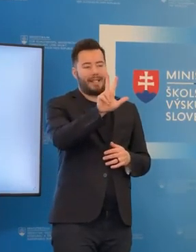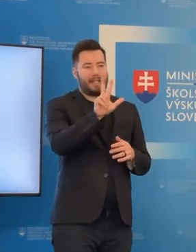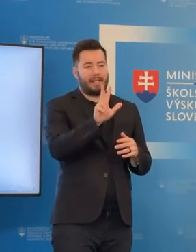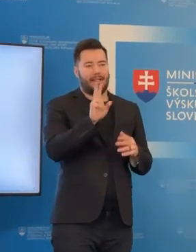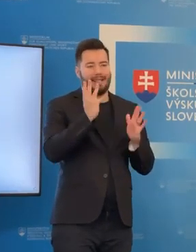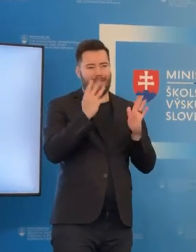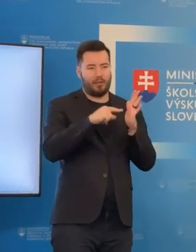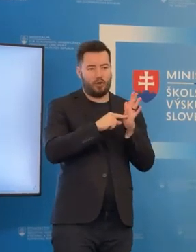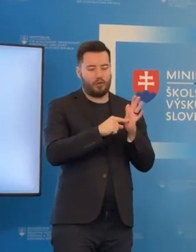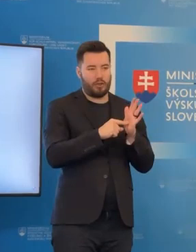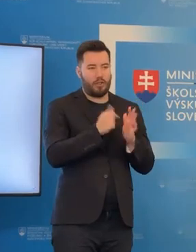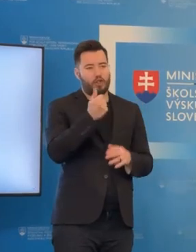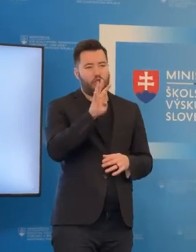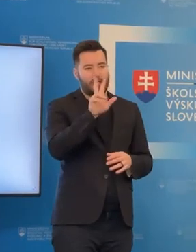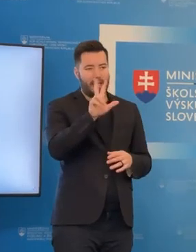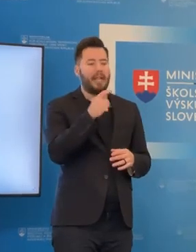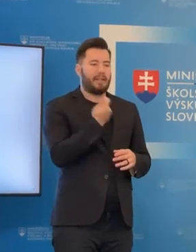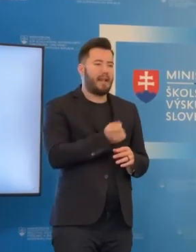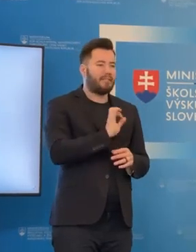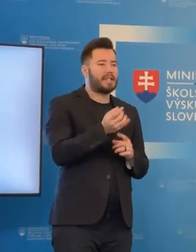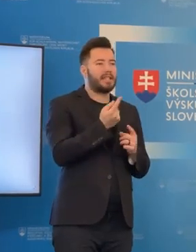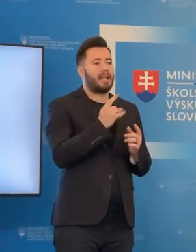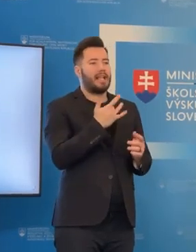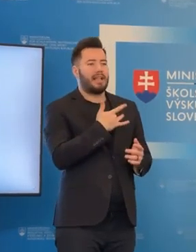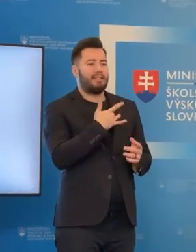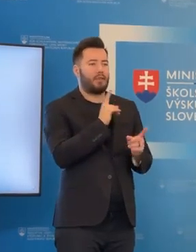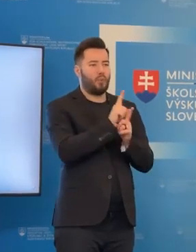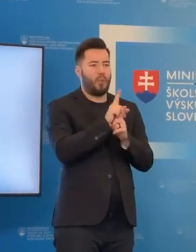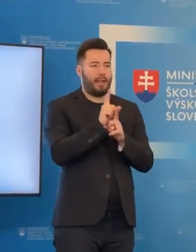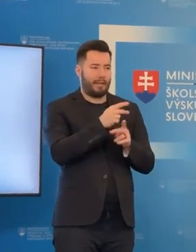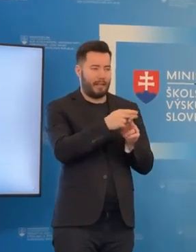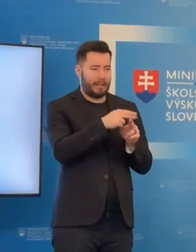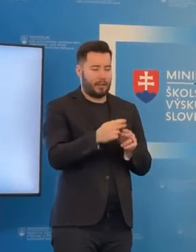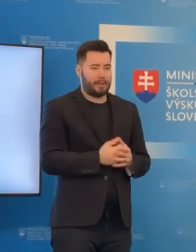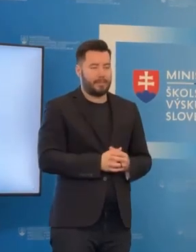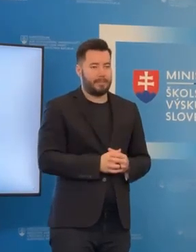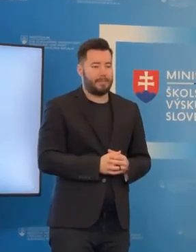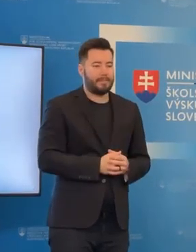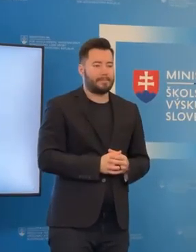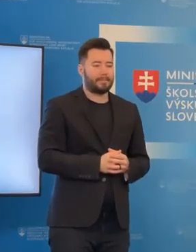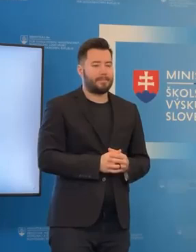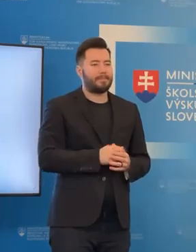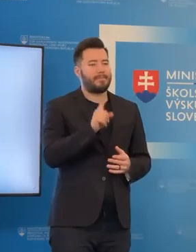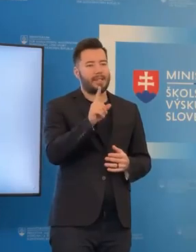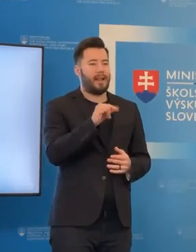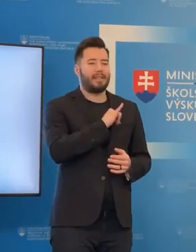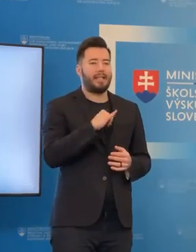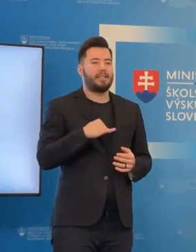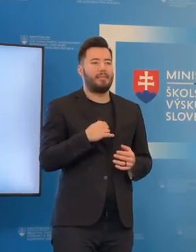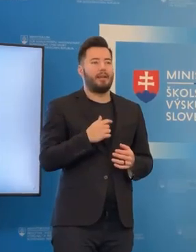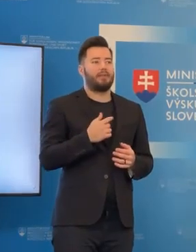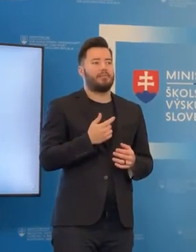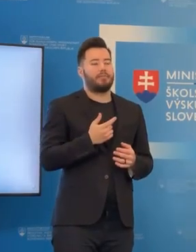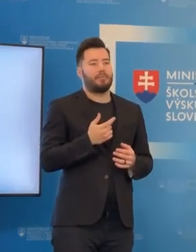ktorých budeme individuálne riešiť. A kvôli tomu, aby nenastali problémy, keďže musia